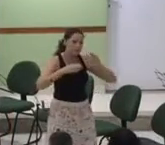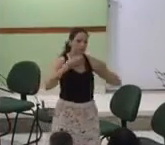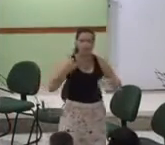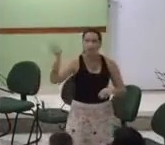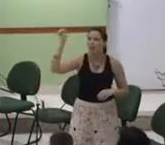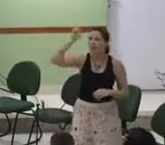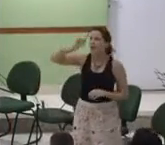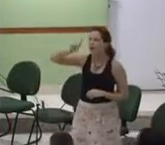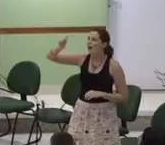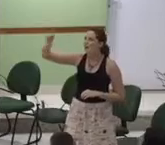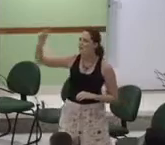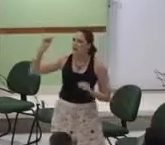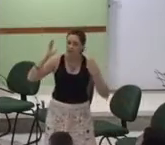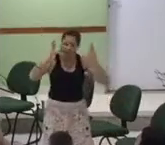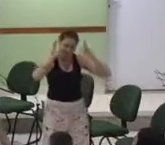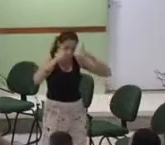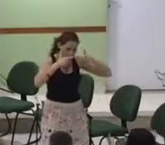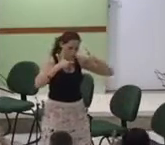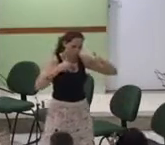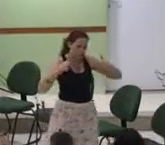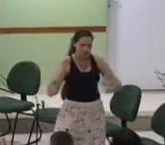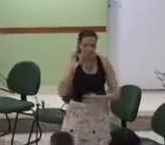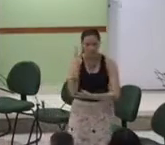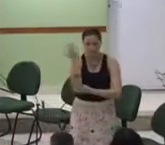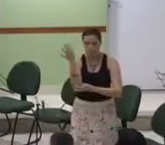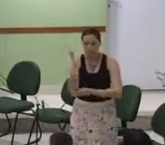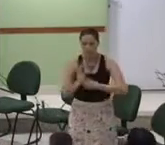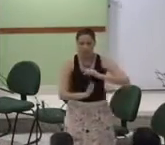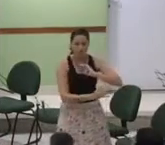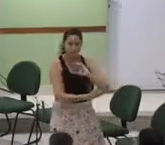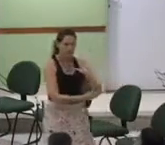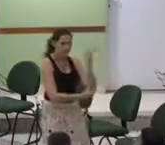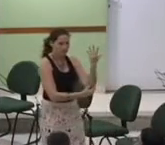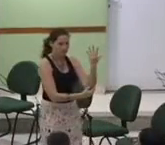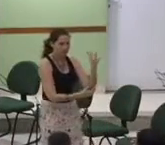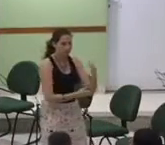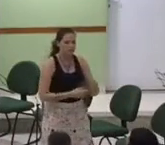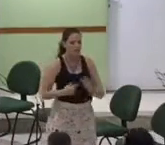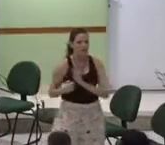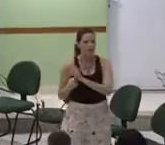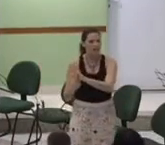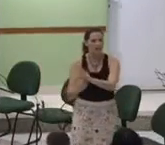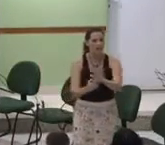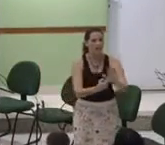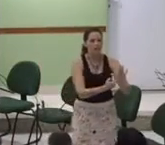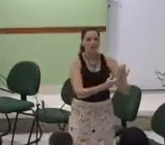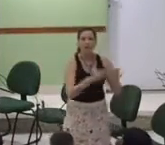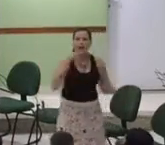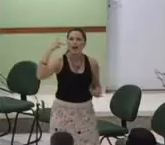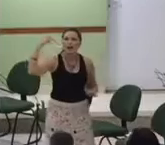ti as ferras do campo refletem meu poder quero